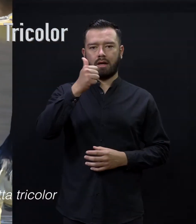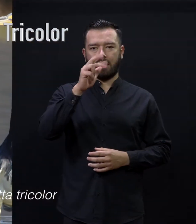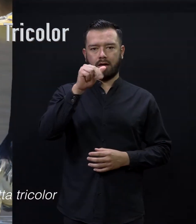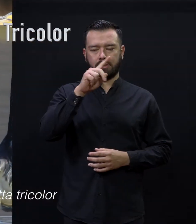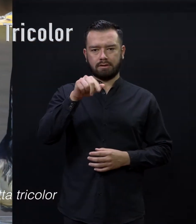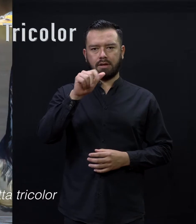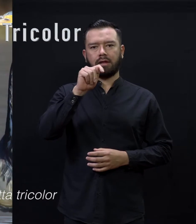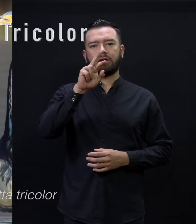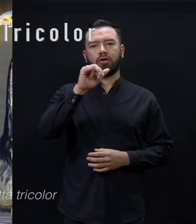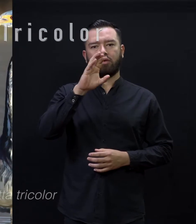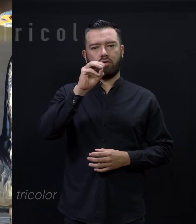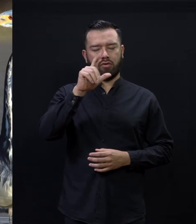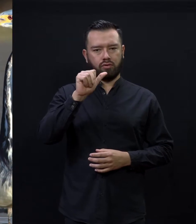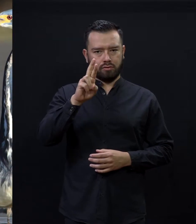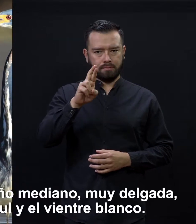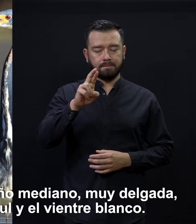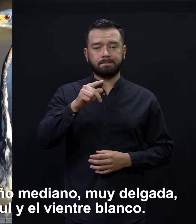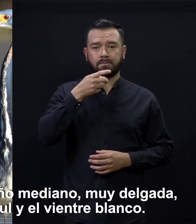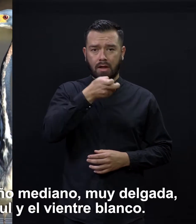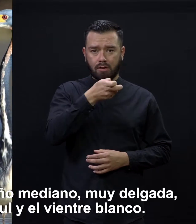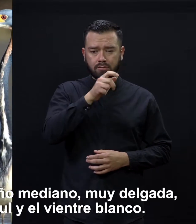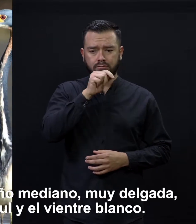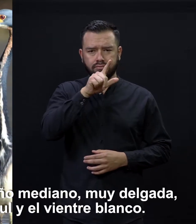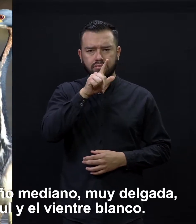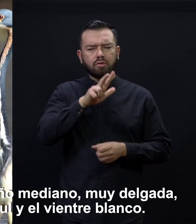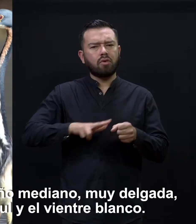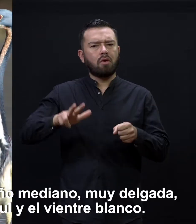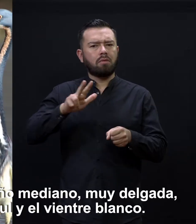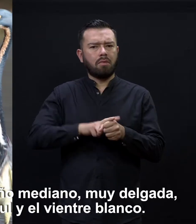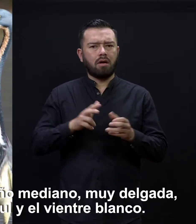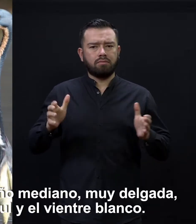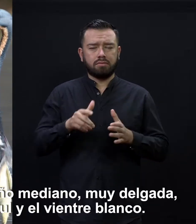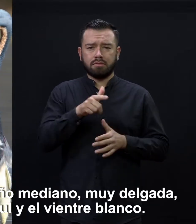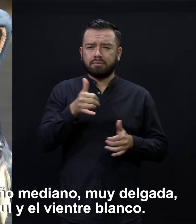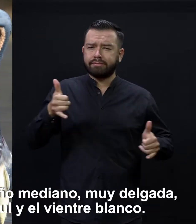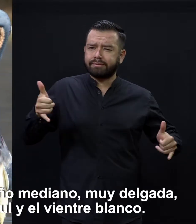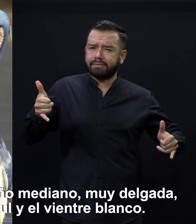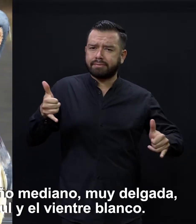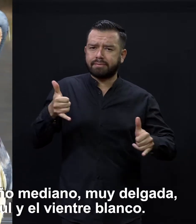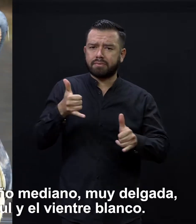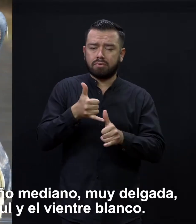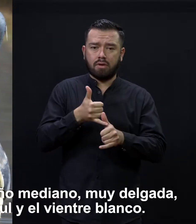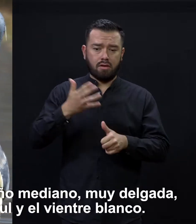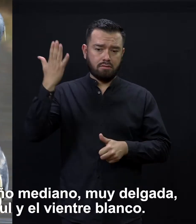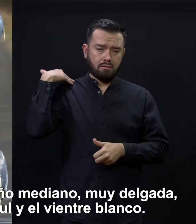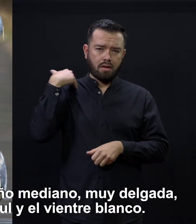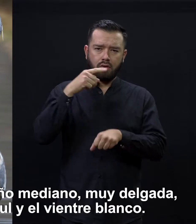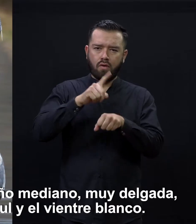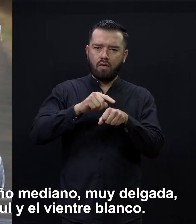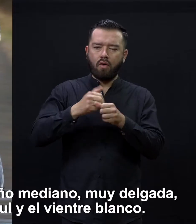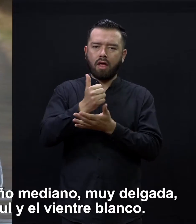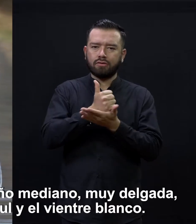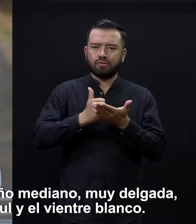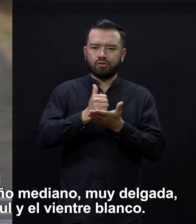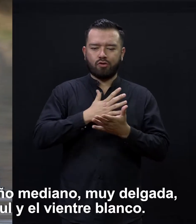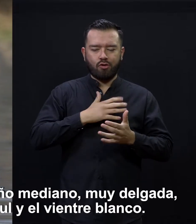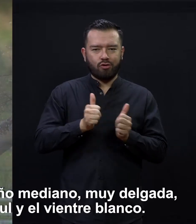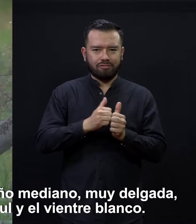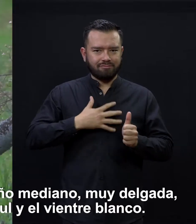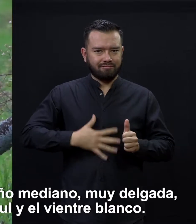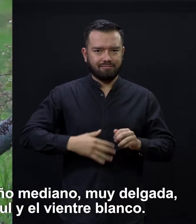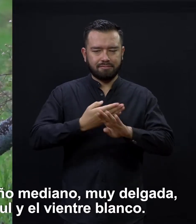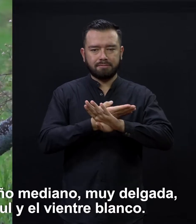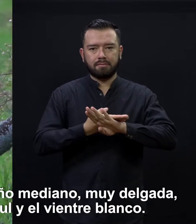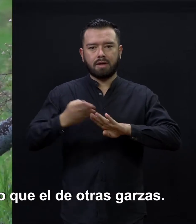Garza tricolor. Es una garza de tamaño mediano, muy delgada, con la espalda azul y el vientre blanco.